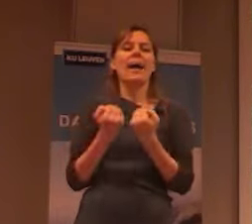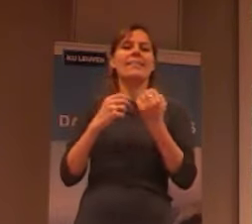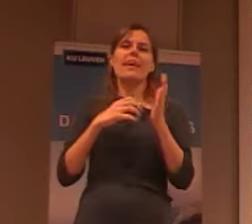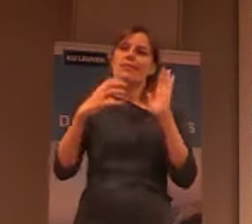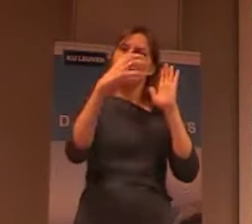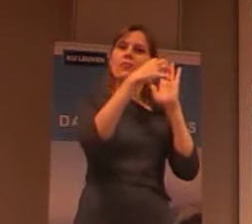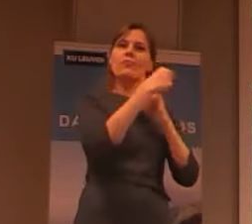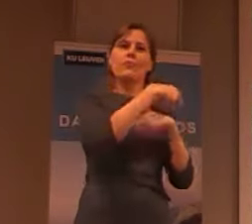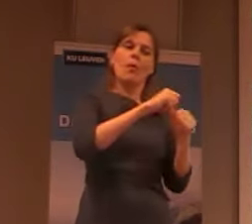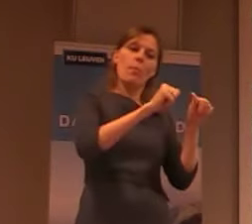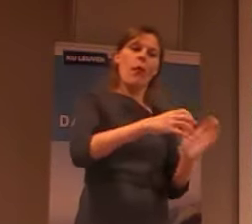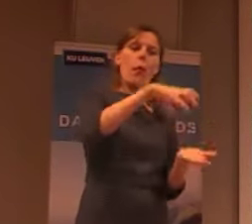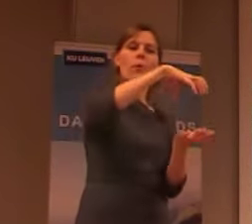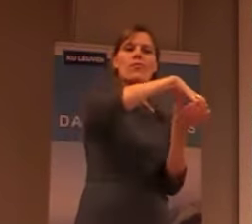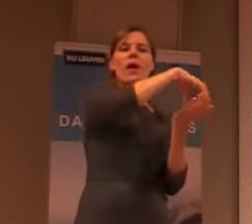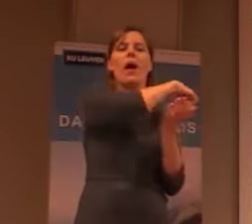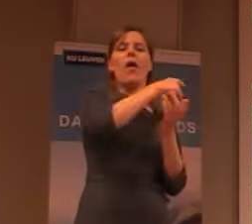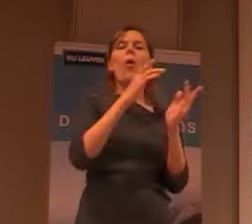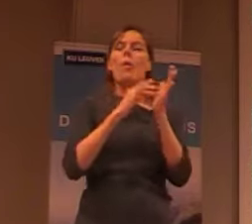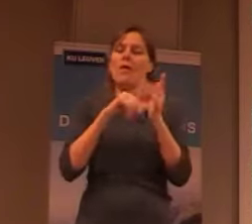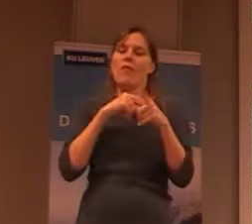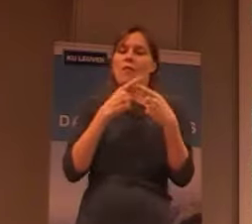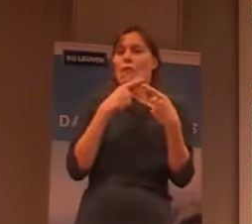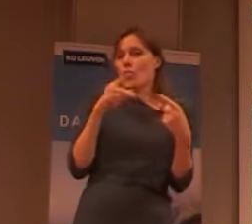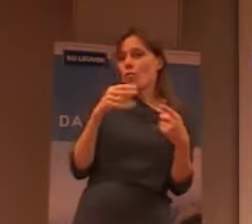dokters die daar gewerkt hebben.